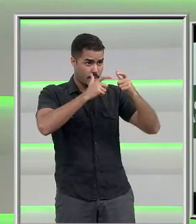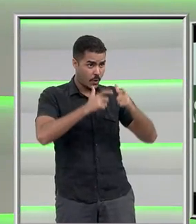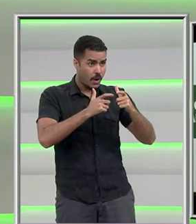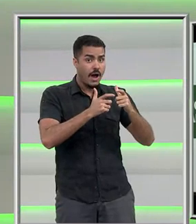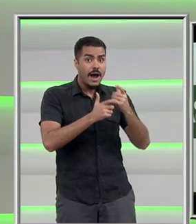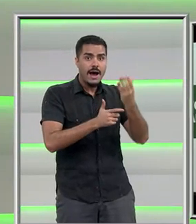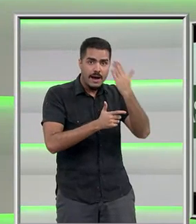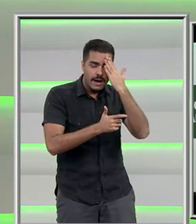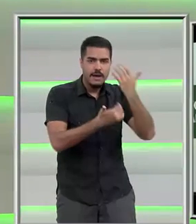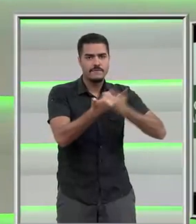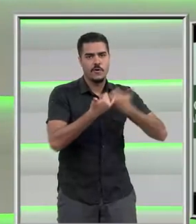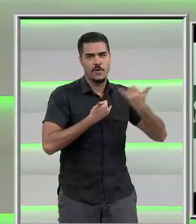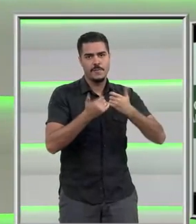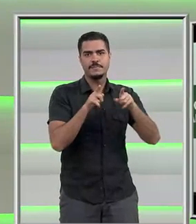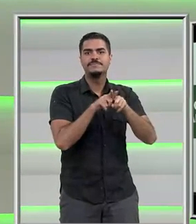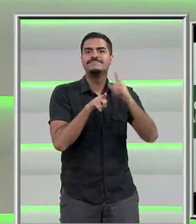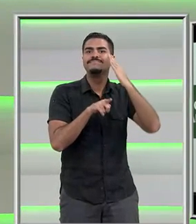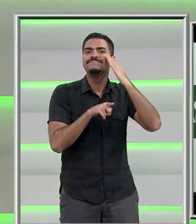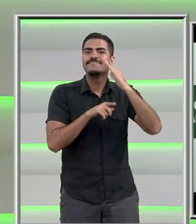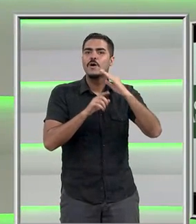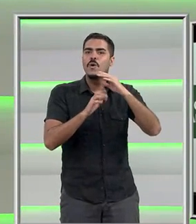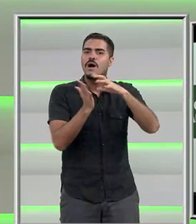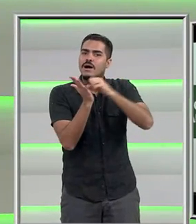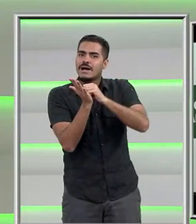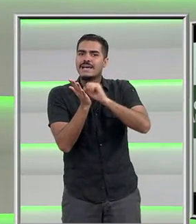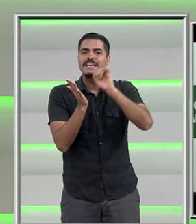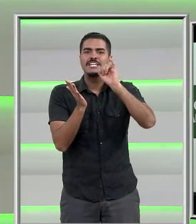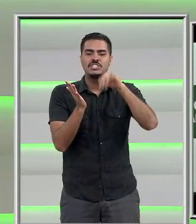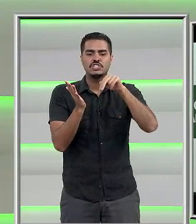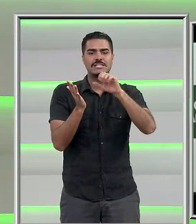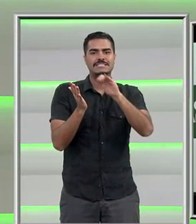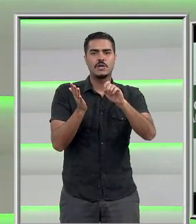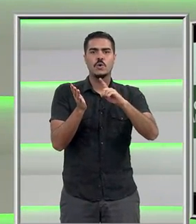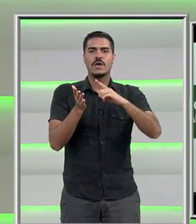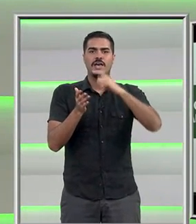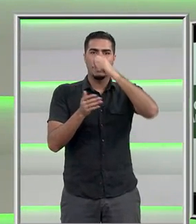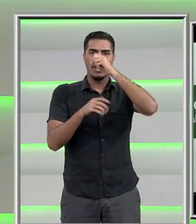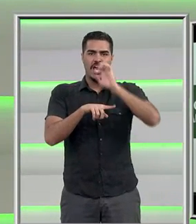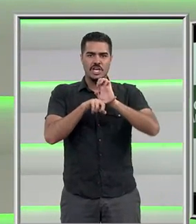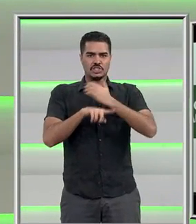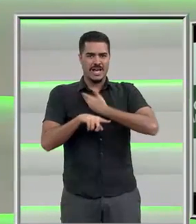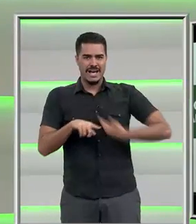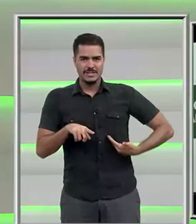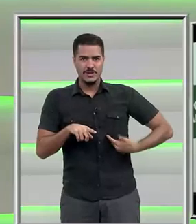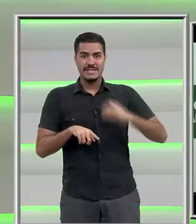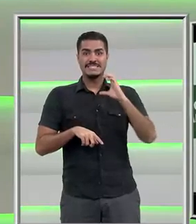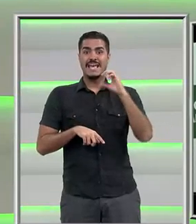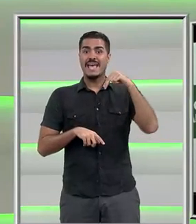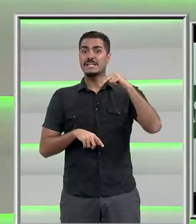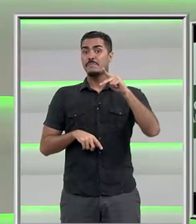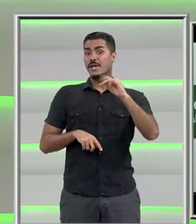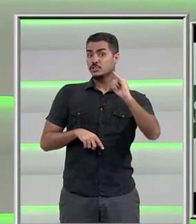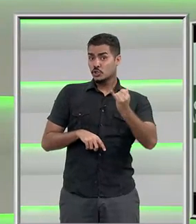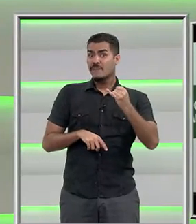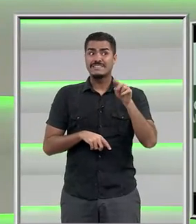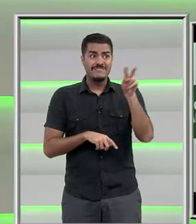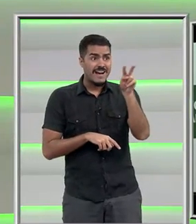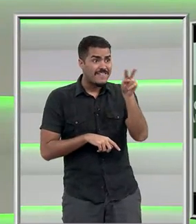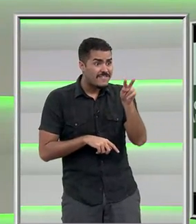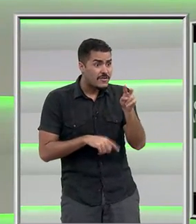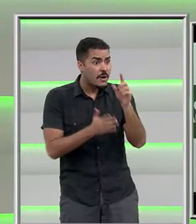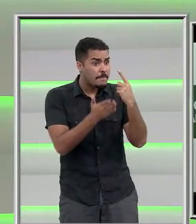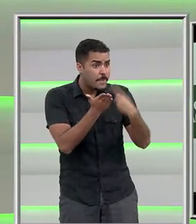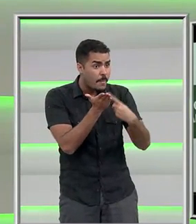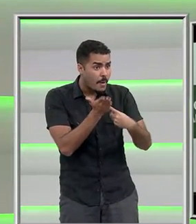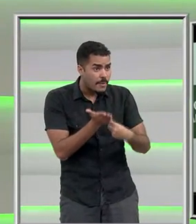deve ter a inscrição estadual, deve ter o CNPJ. Então, a pessoa tem que se cercar de cuidados para